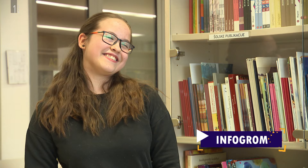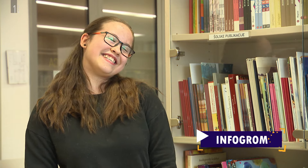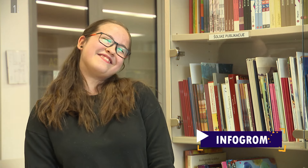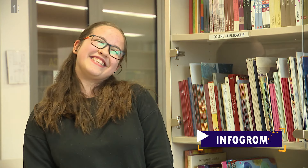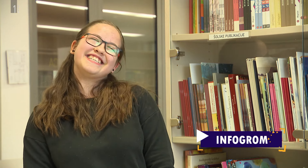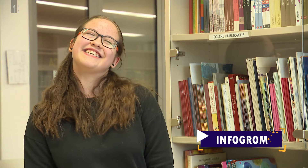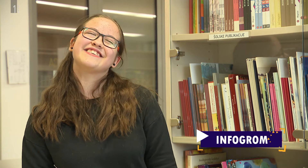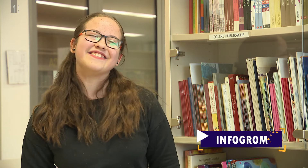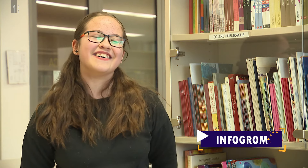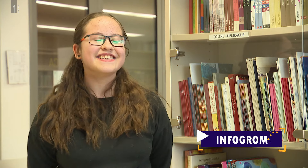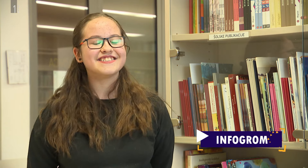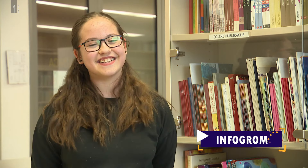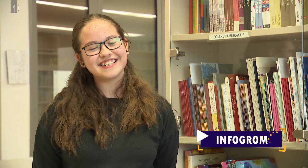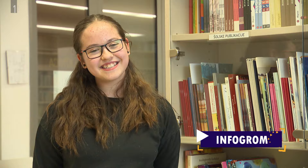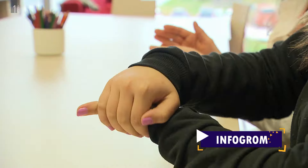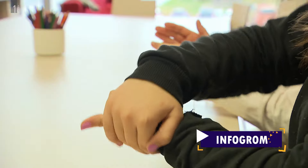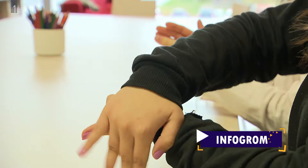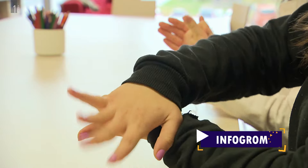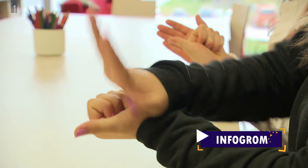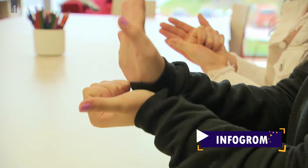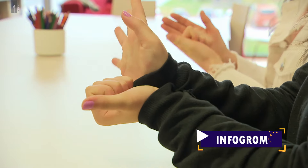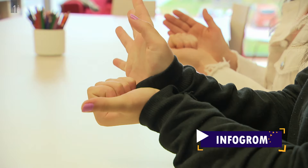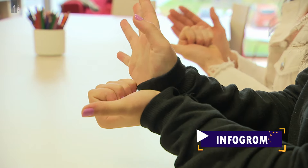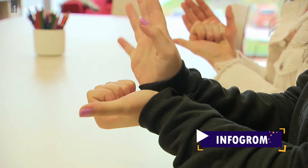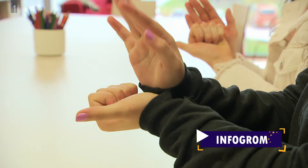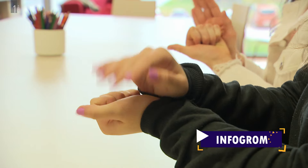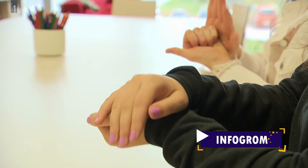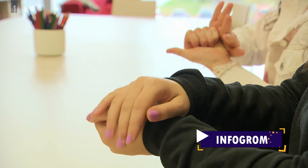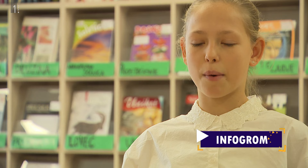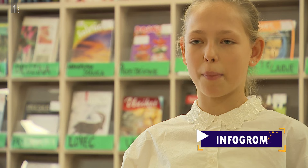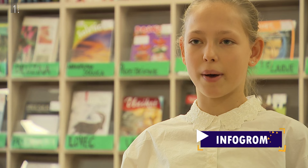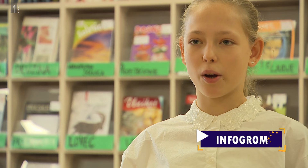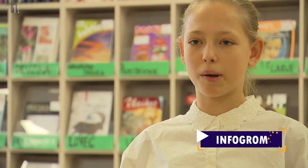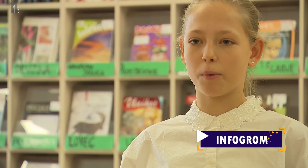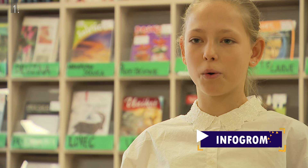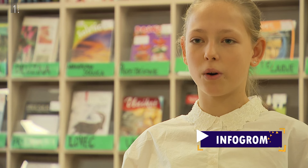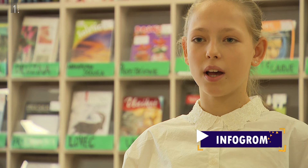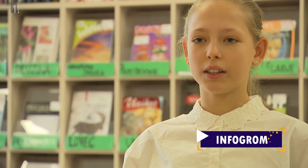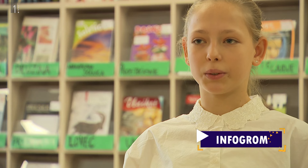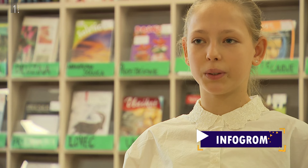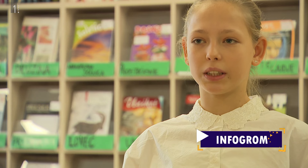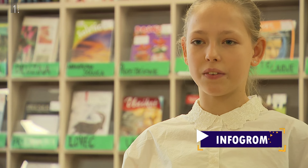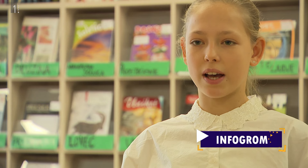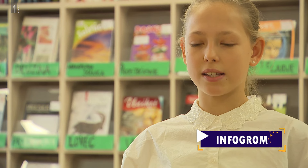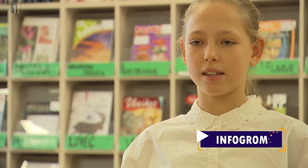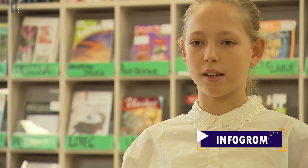tukaj zmotaš, je tako malo čudan. Slovenski znakovni jezik nam je pomagal pri polku tako, da smo si